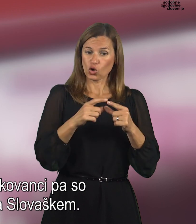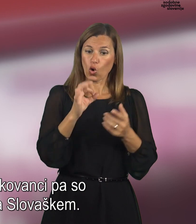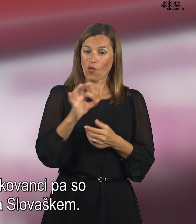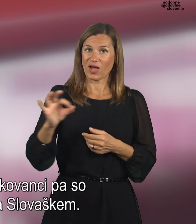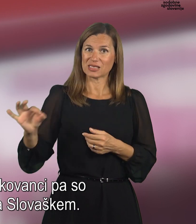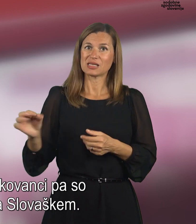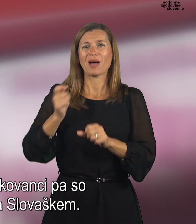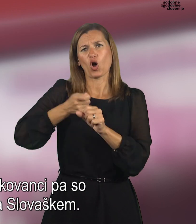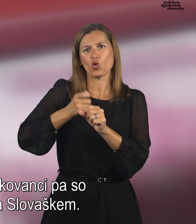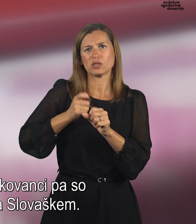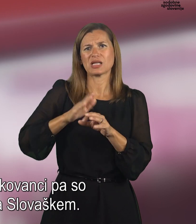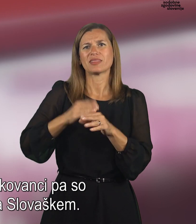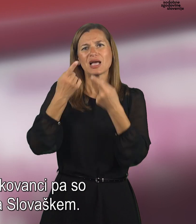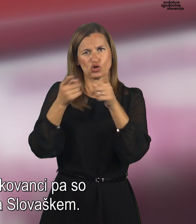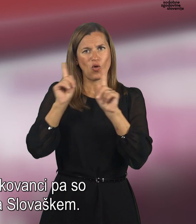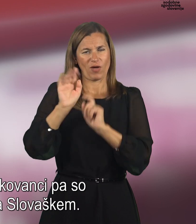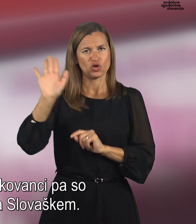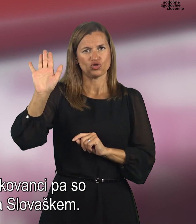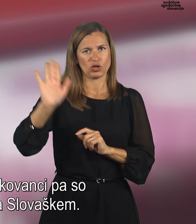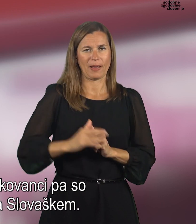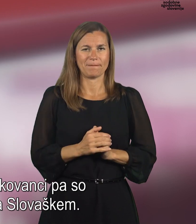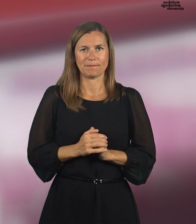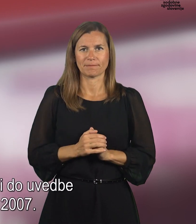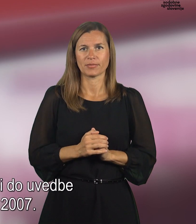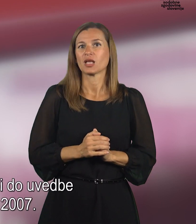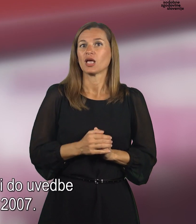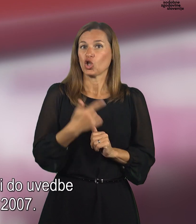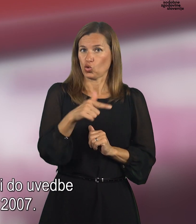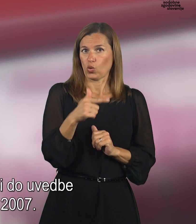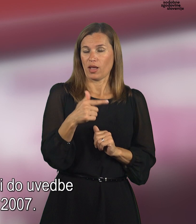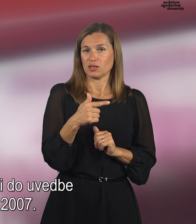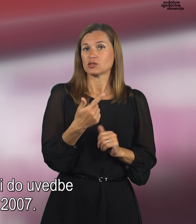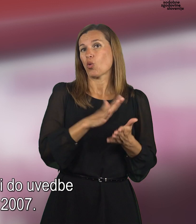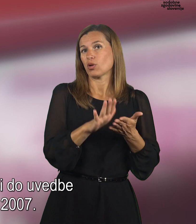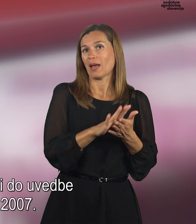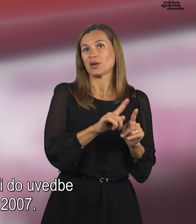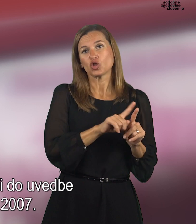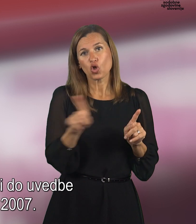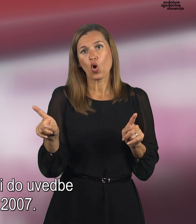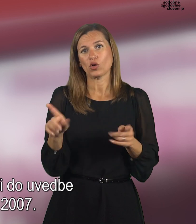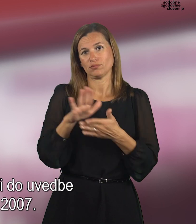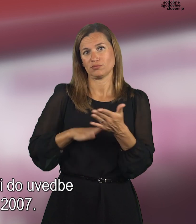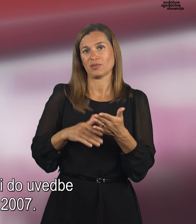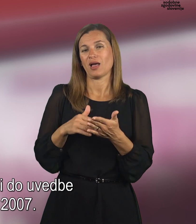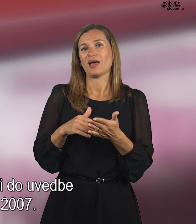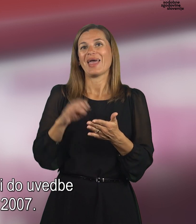skovani v kovnici na Slovaškem. Tularji so bili v uporabi do uvedbe evra, 1.